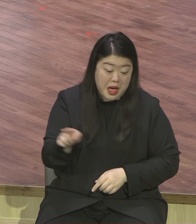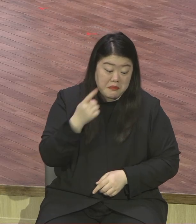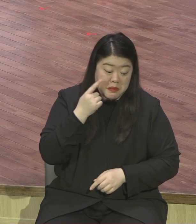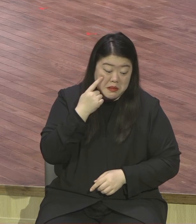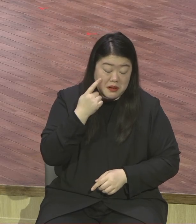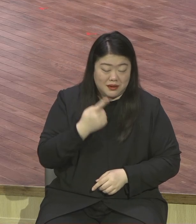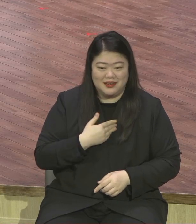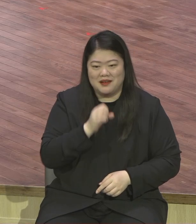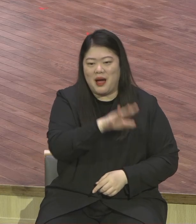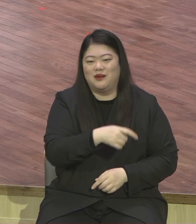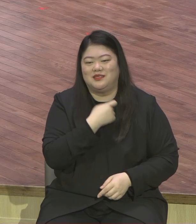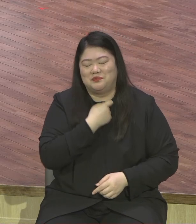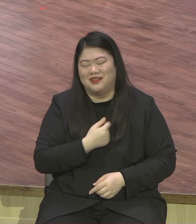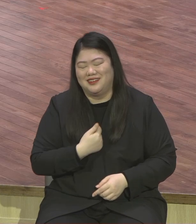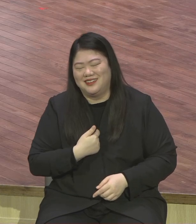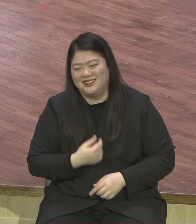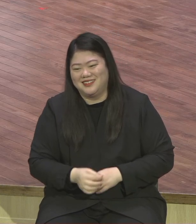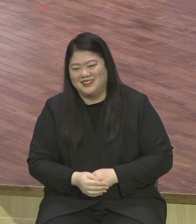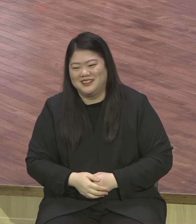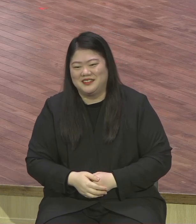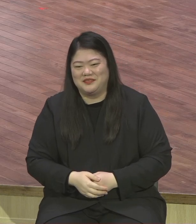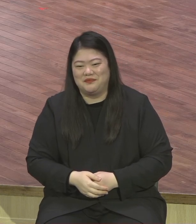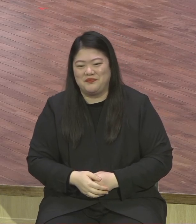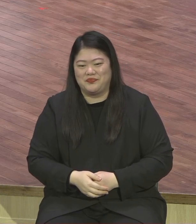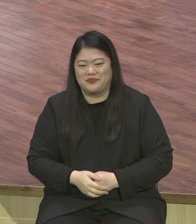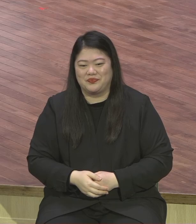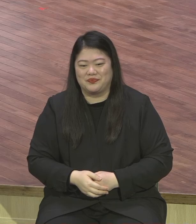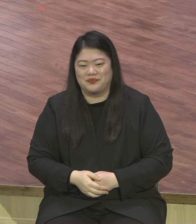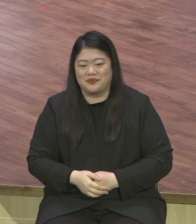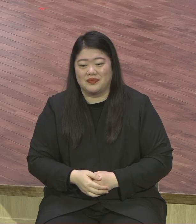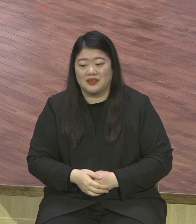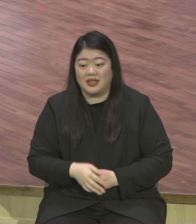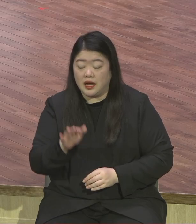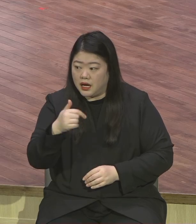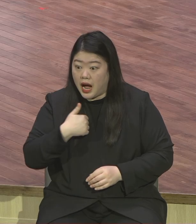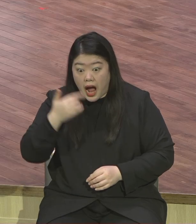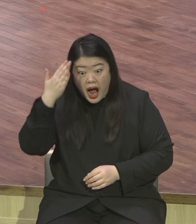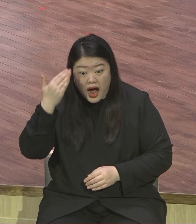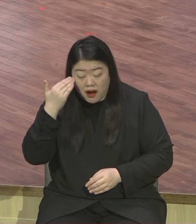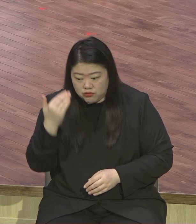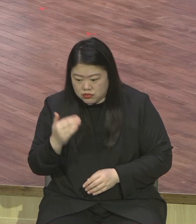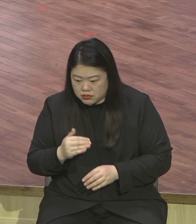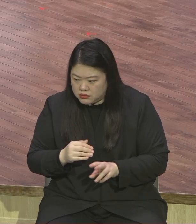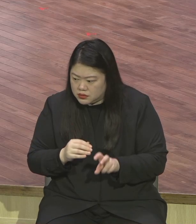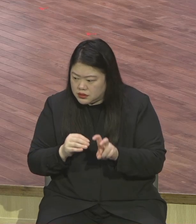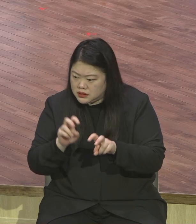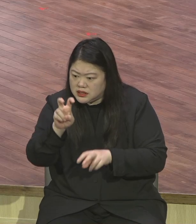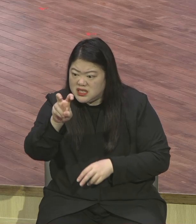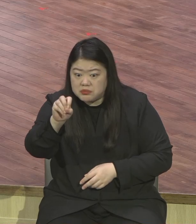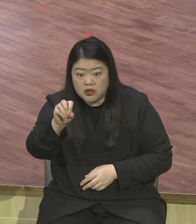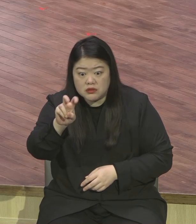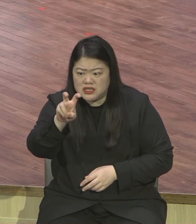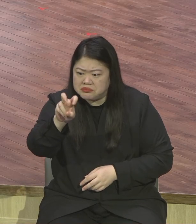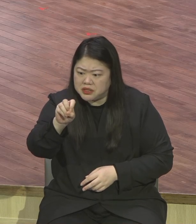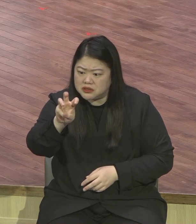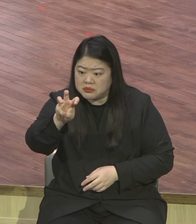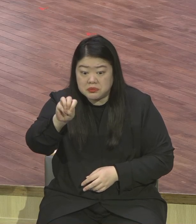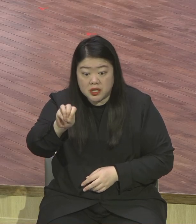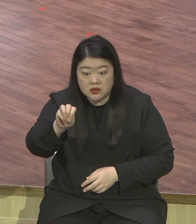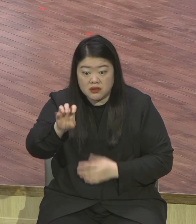저는요 그 현장 가서 알잖아요 200불 뭐 300불이면 충분히 뭐 전부 기사대로 얼마든지 다 대로 할